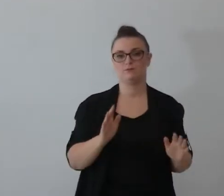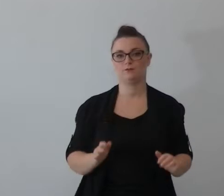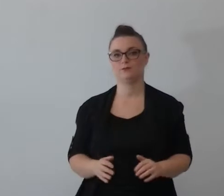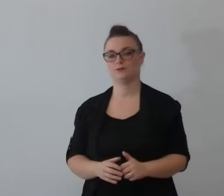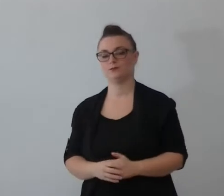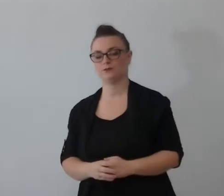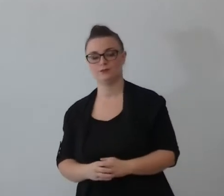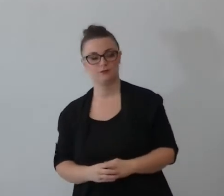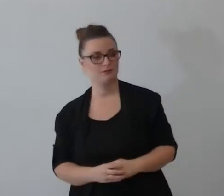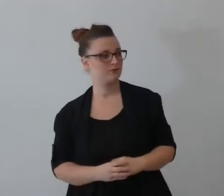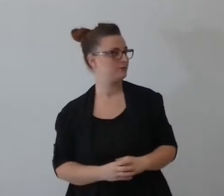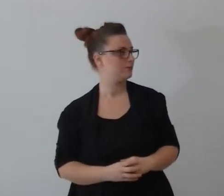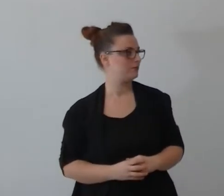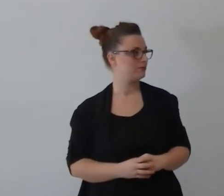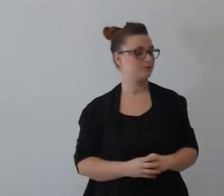Naomi